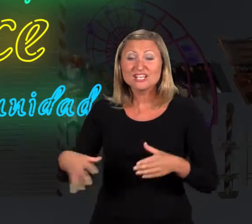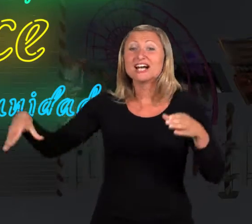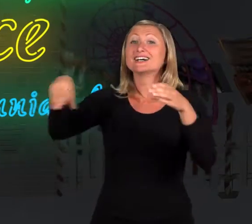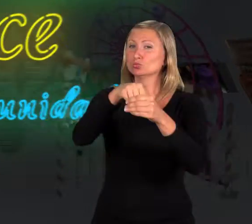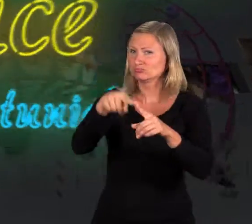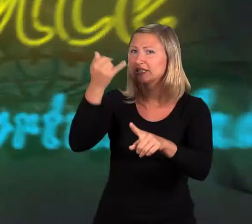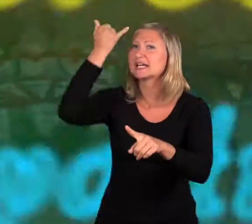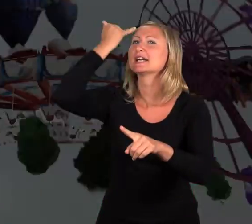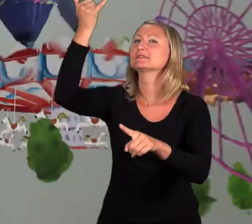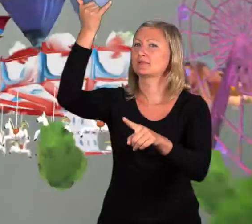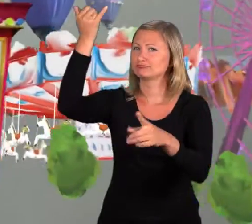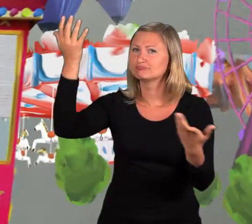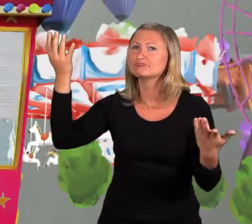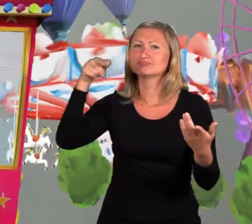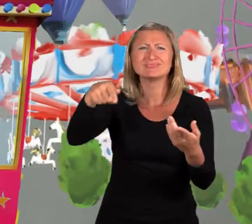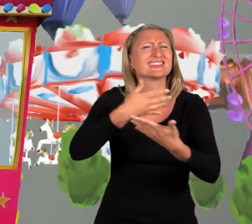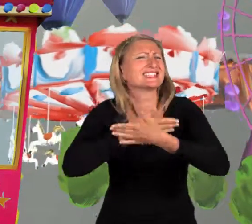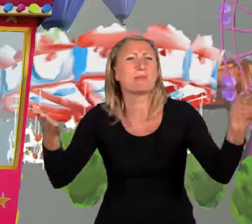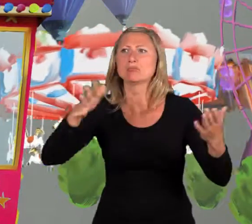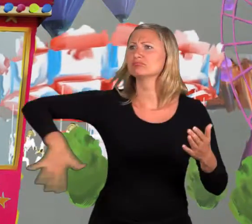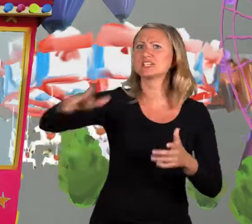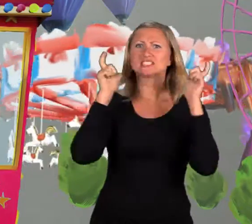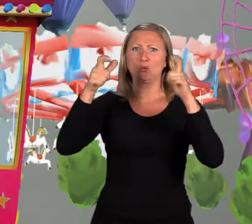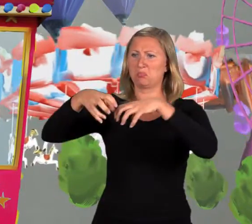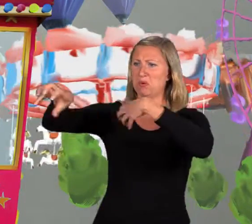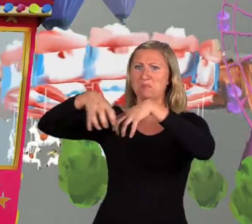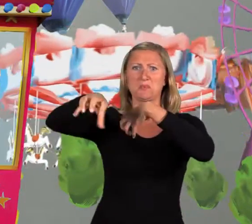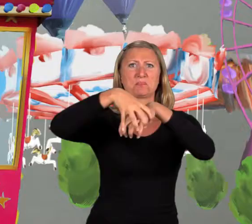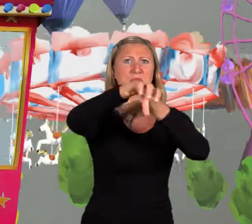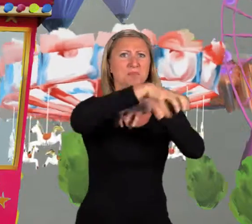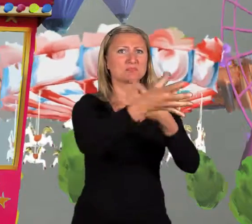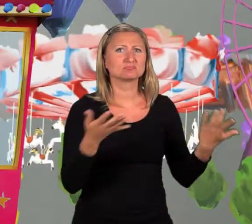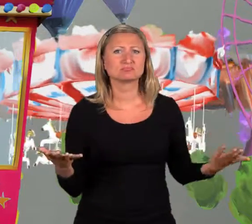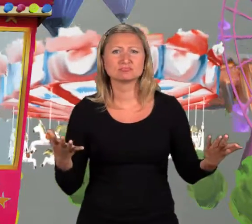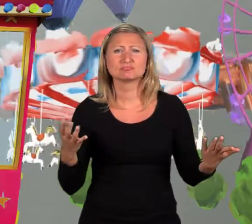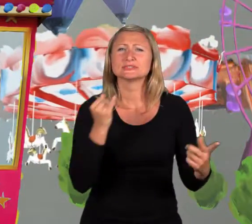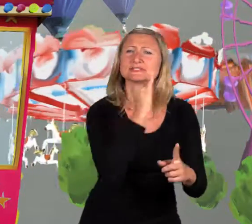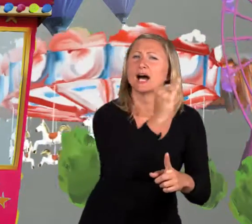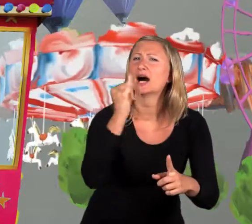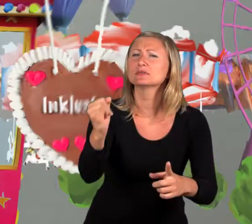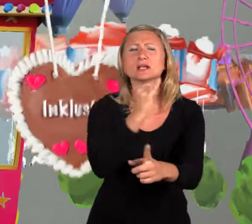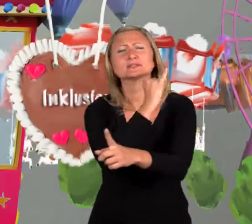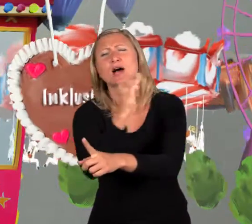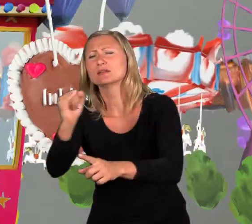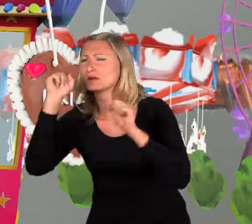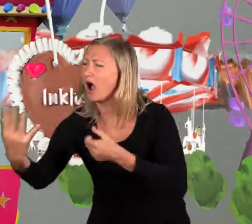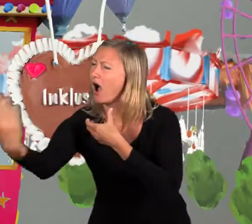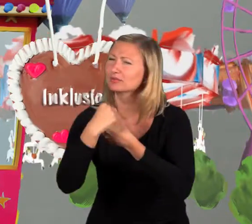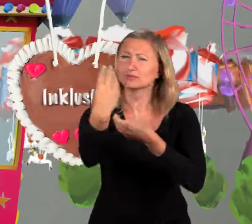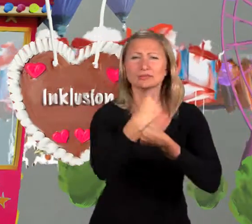Inklusion steht für die Idee, dass niemand in unserer Gesellschaft ausgegrenzt wird Jede und jeder soll